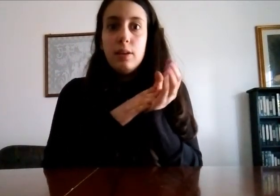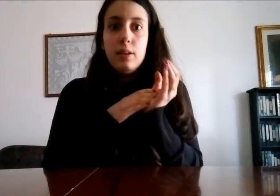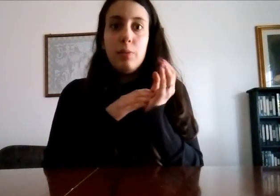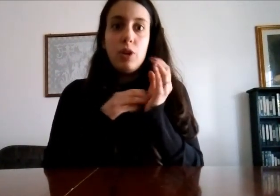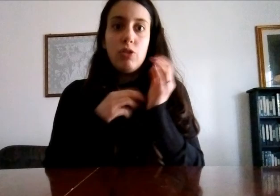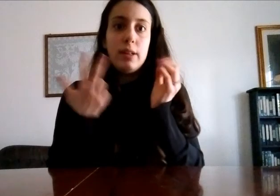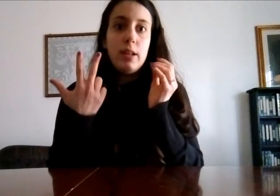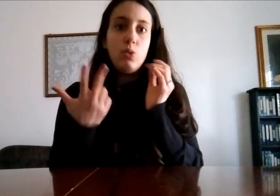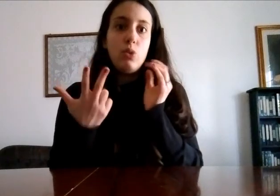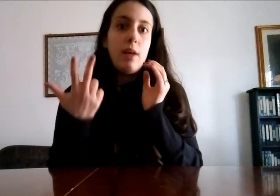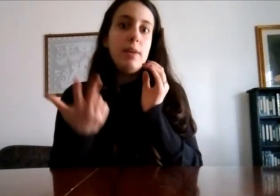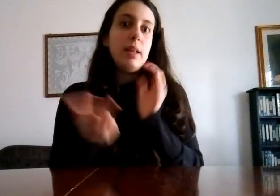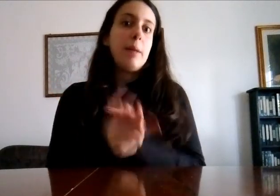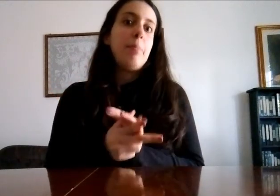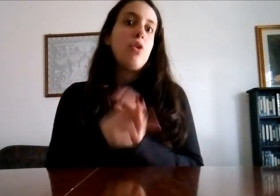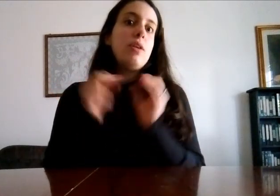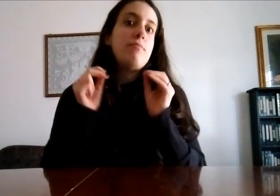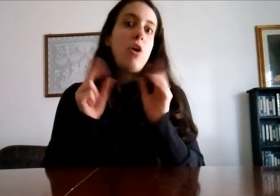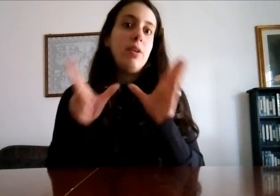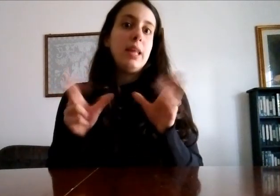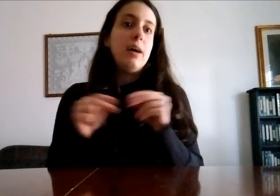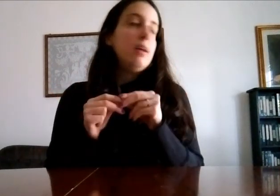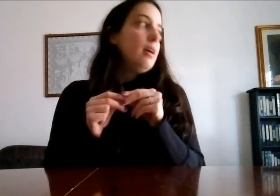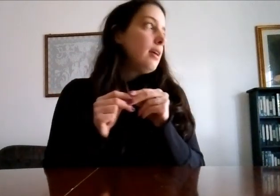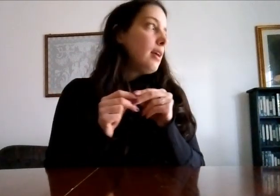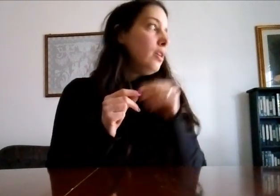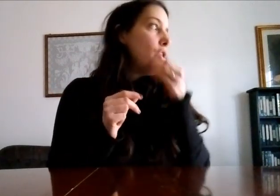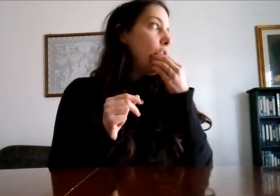ti può lasciare segno tutta la vita che poi ogni volta che io